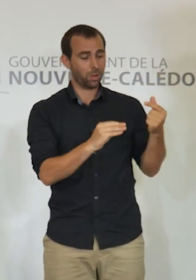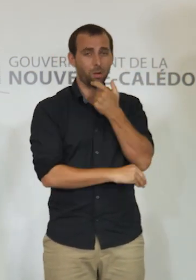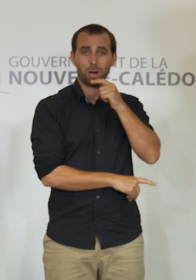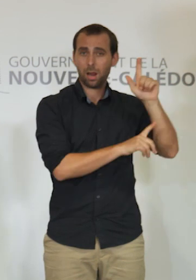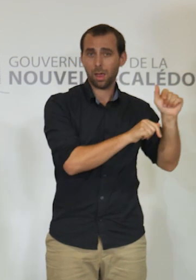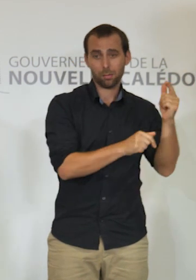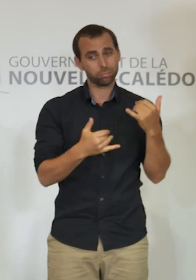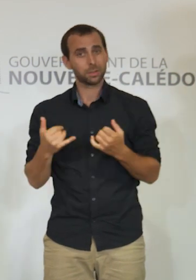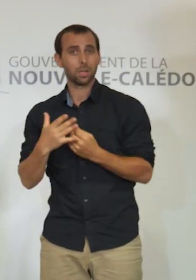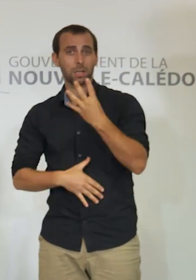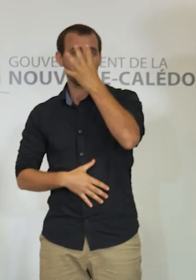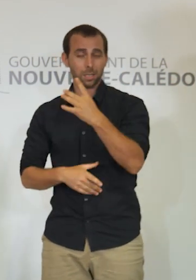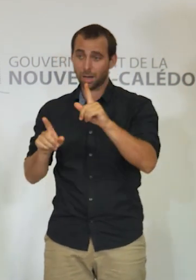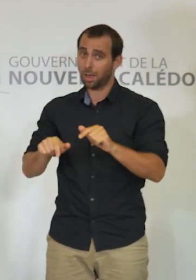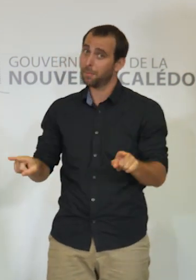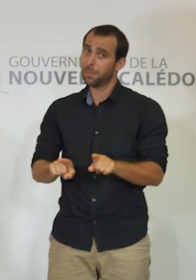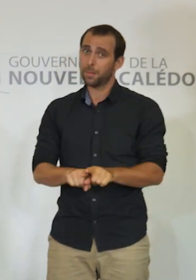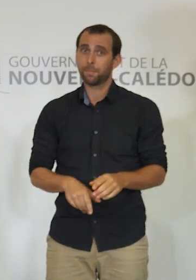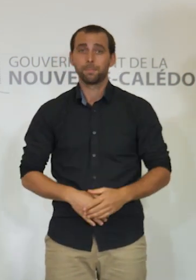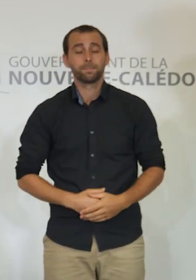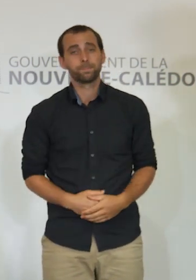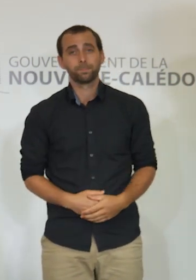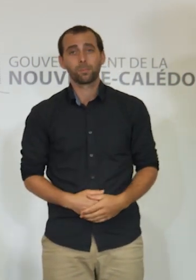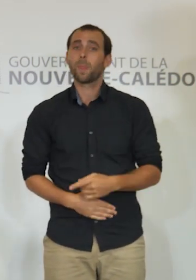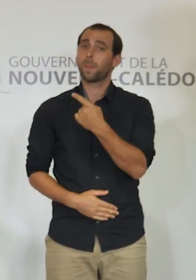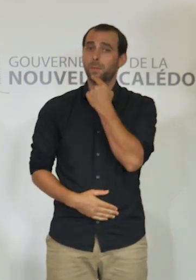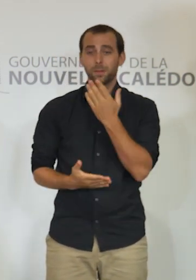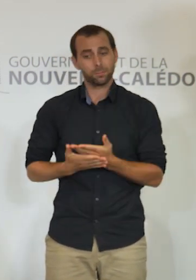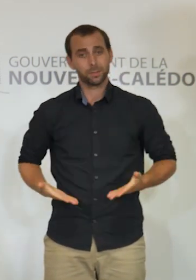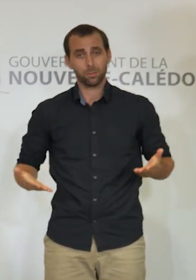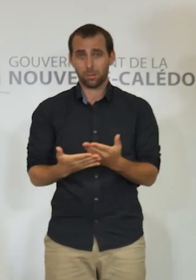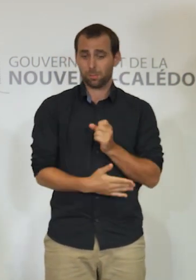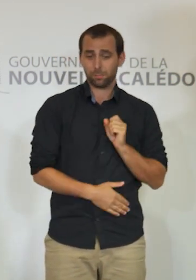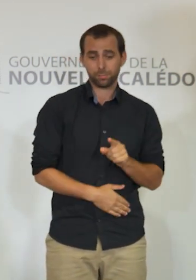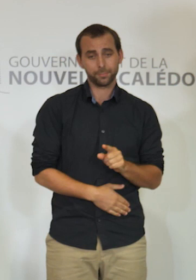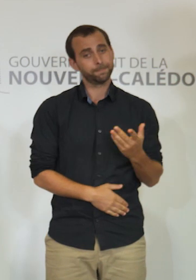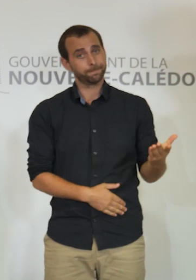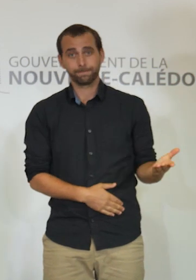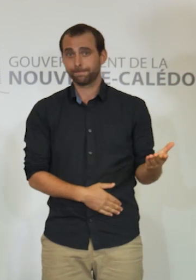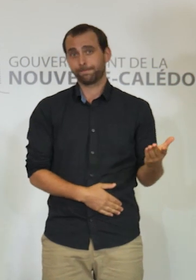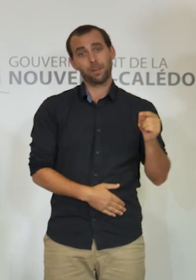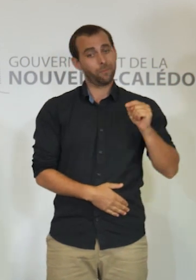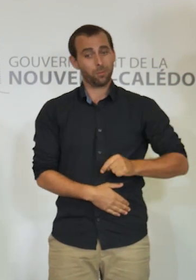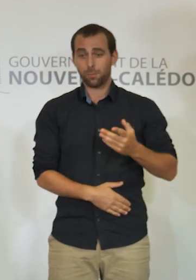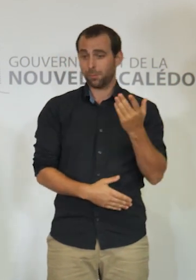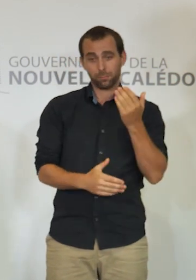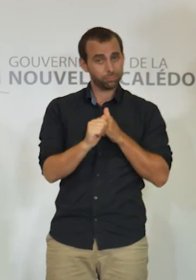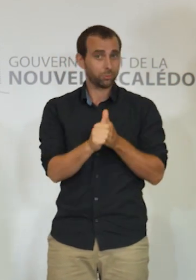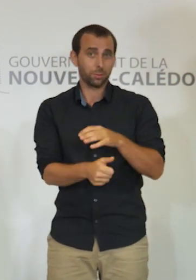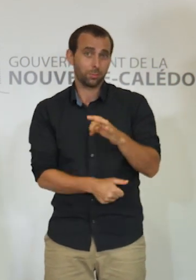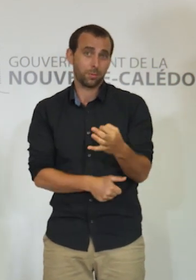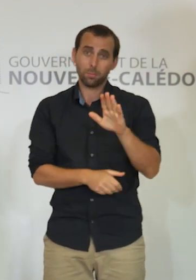Et donc, c'est aussi face à cette réalité-là que nous devons faire face et que nous réagissons.